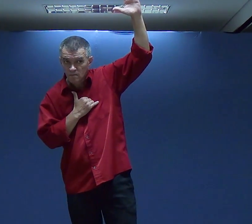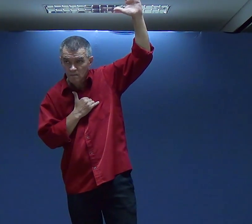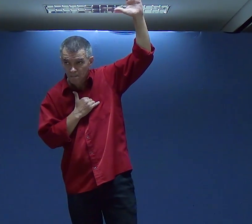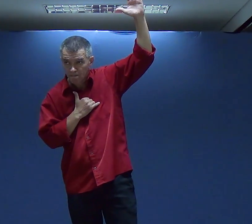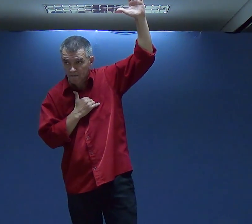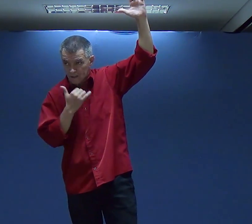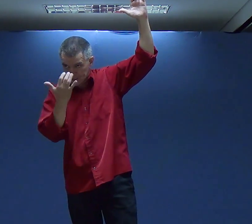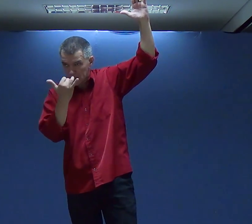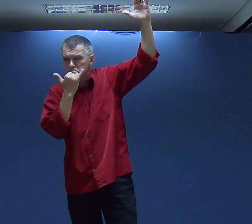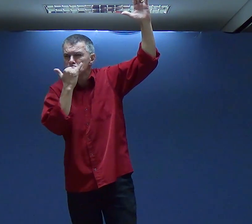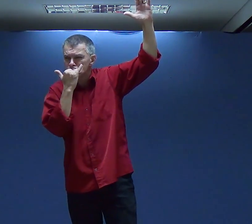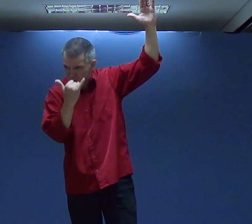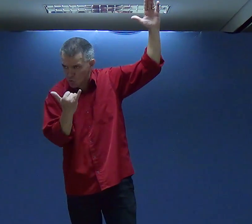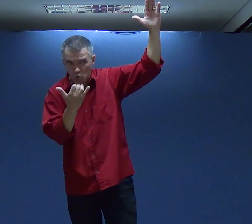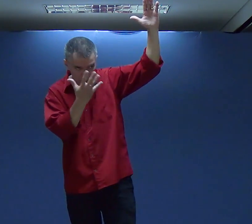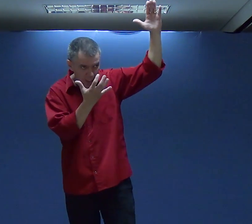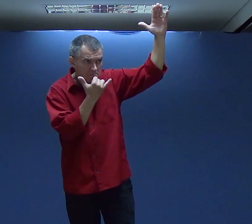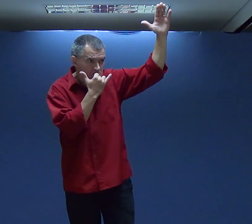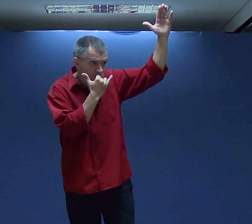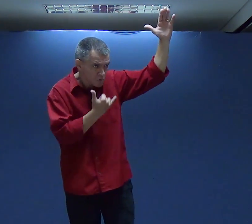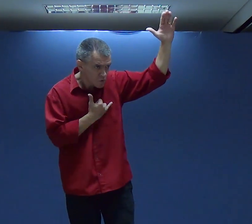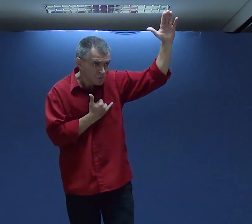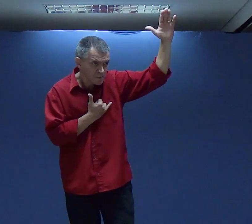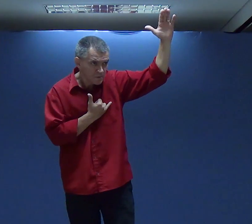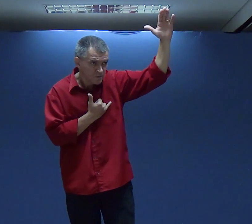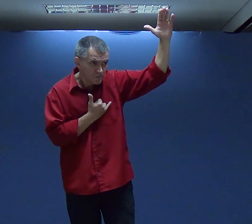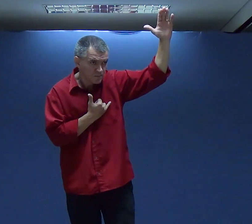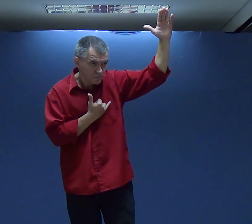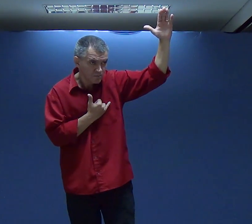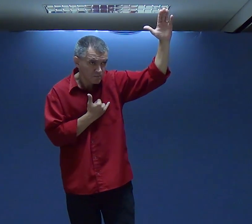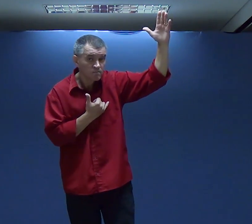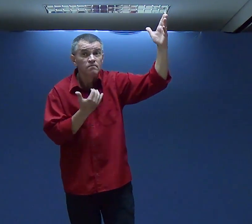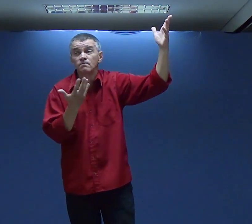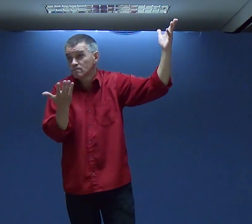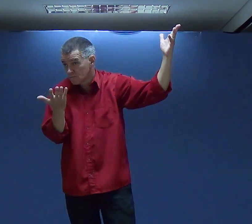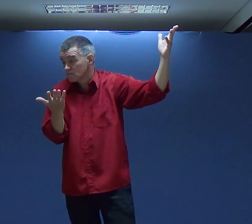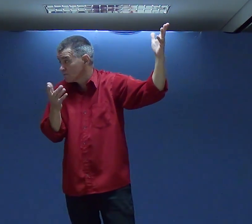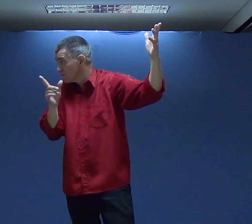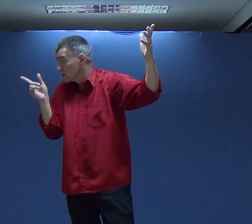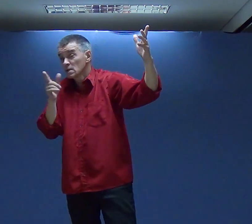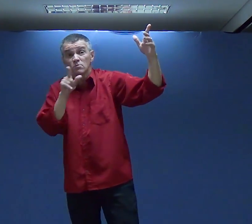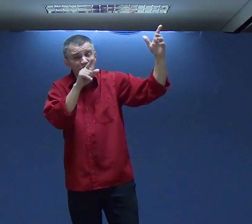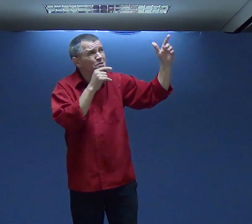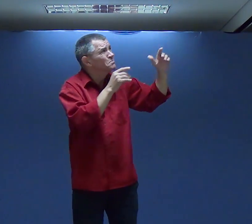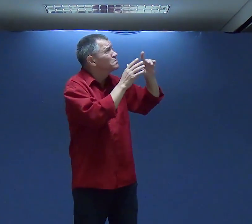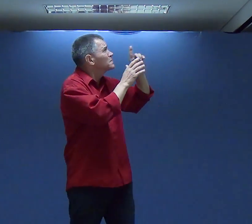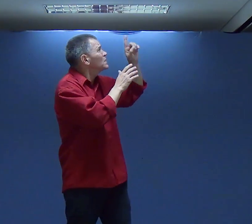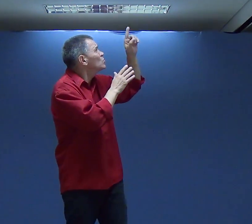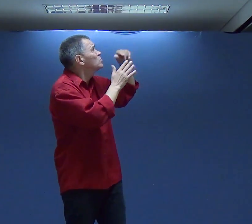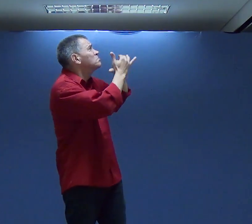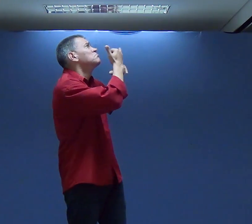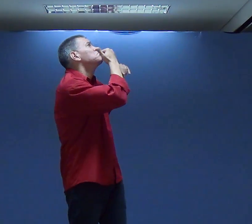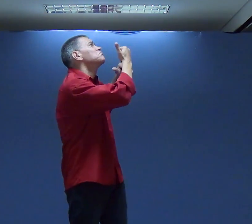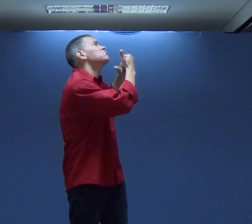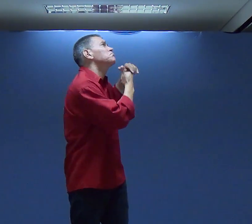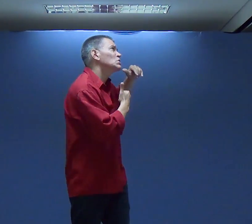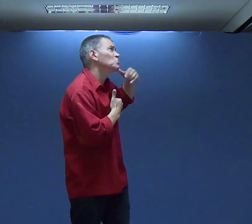Perdoa Sim Você Aceita O Perdão Você Aceita Me Perdoar Então